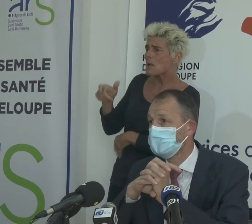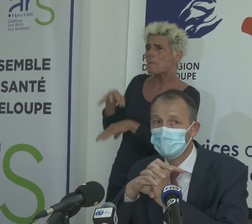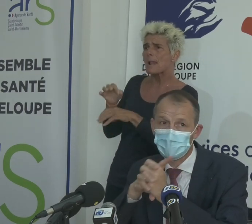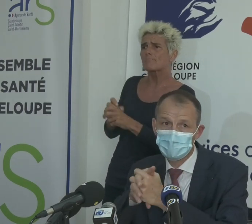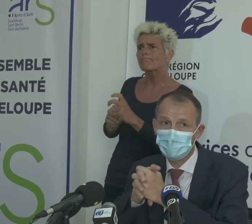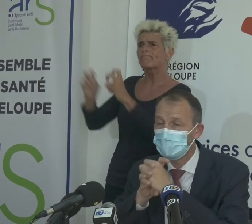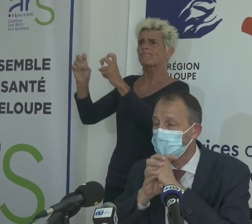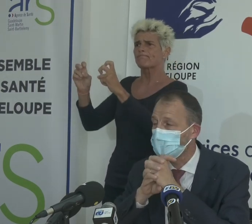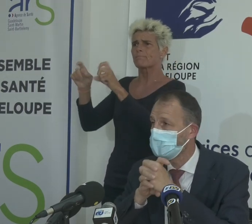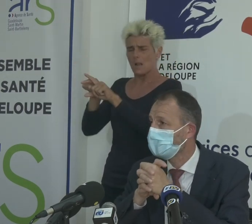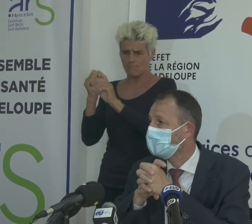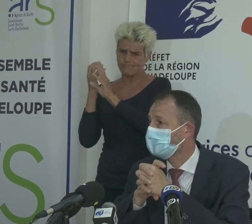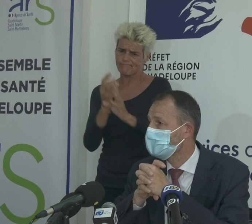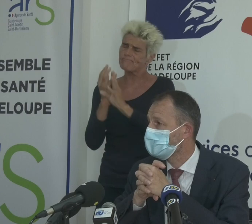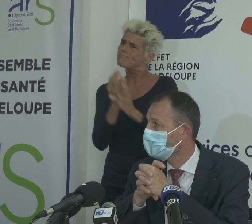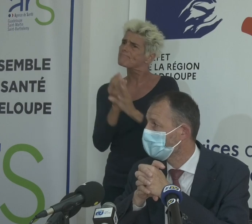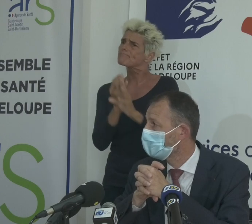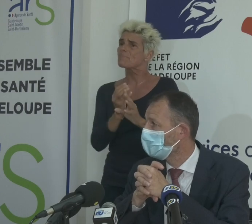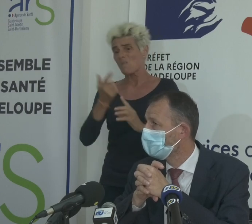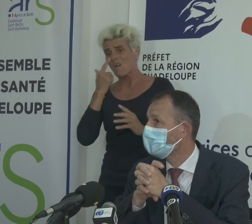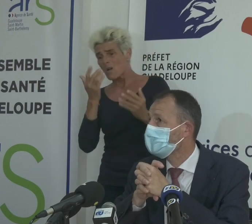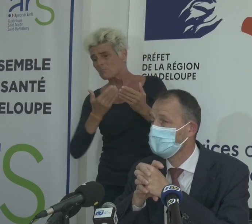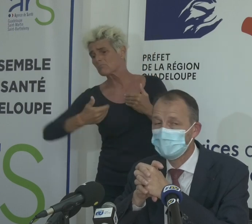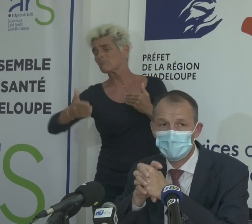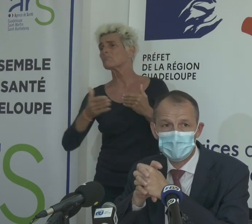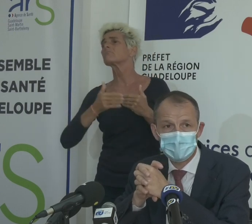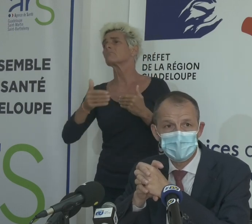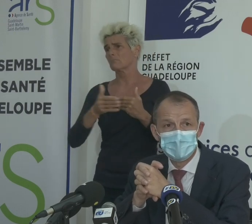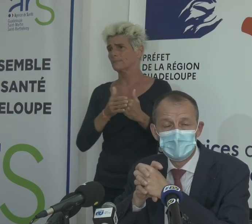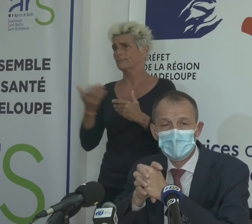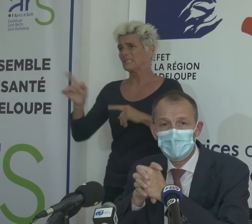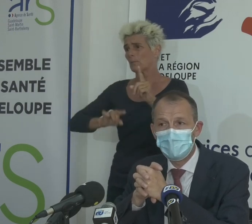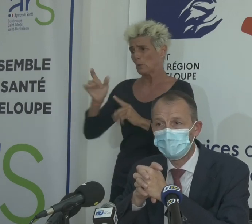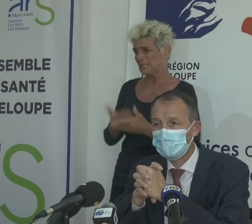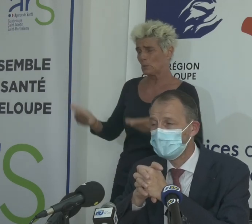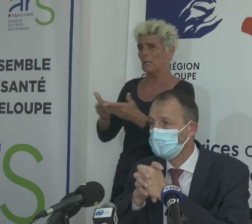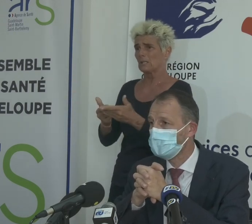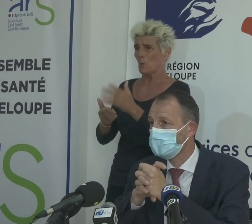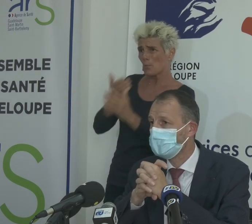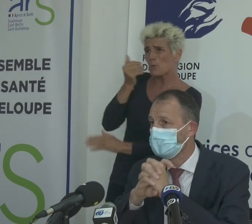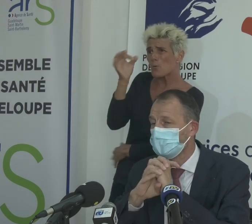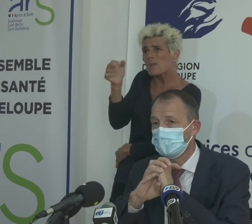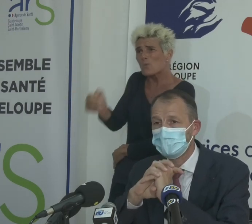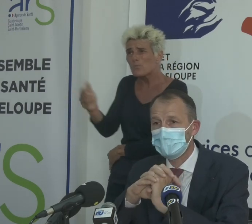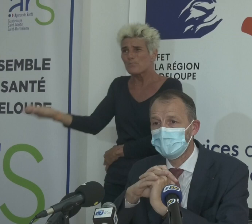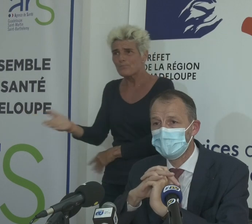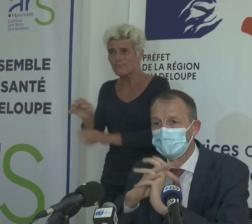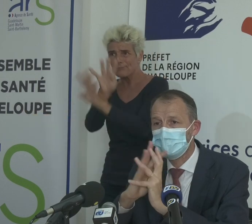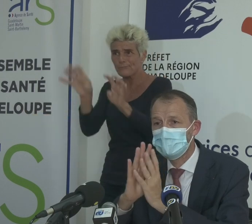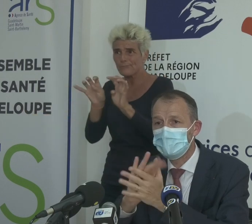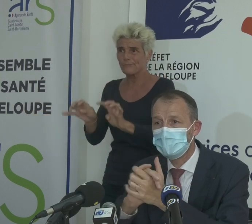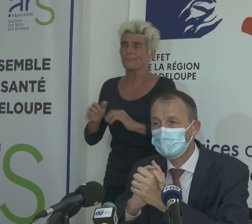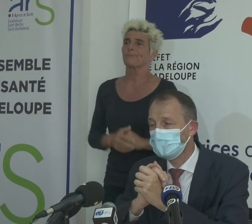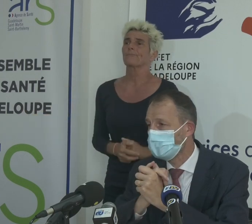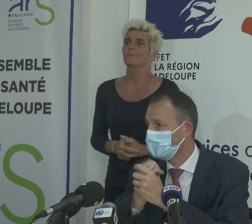Et si nous abondons, à partir de cette semaine, une décroissance du nombre de cas. Tout ça pour vous dire que, concrètement,